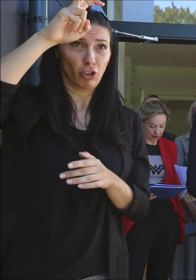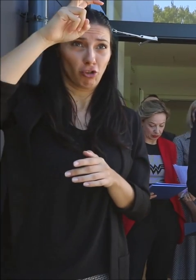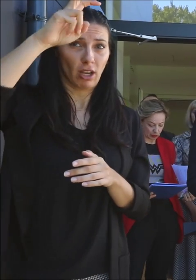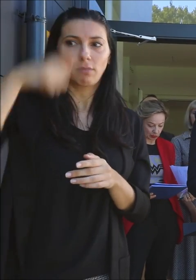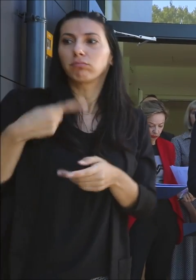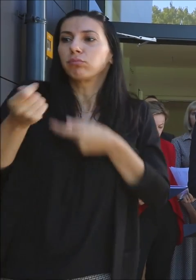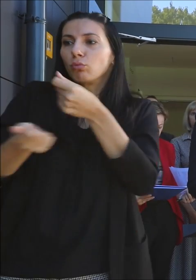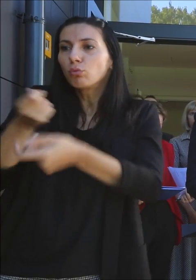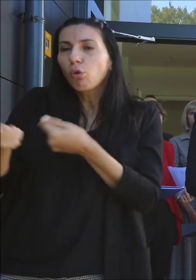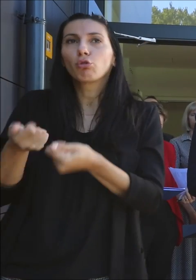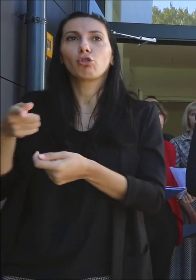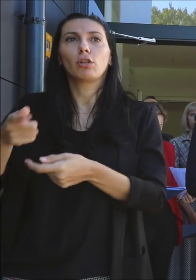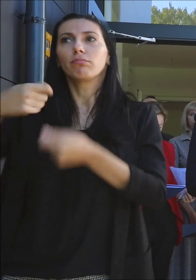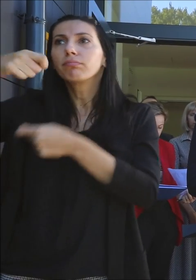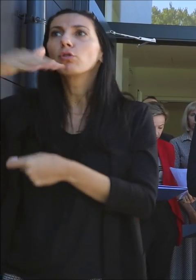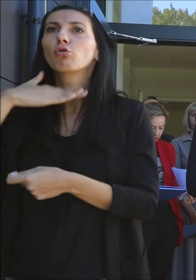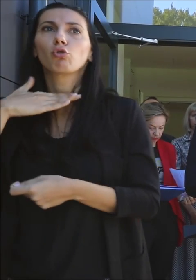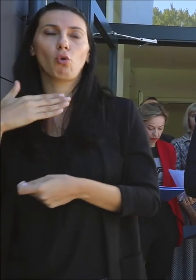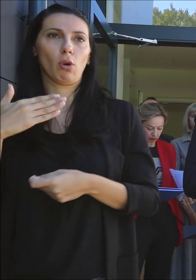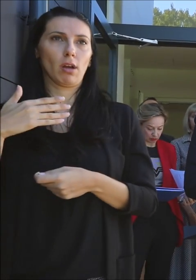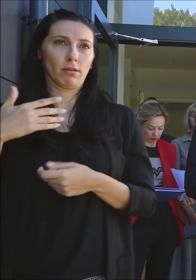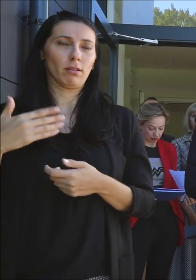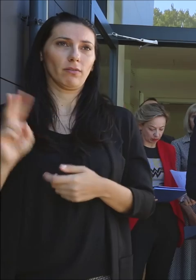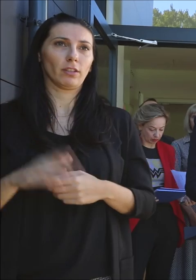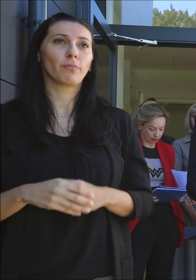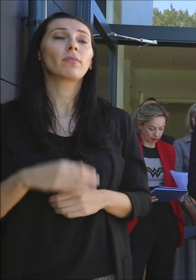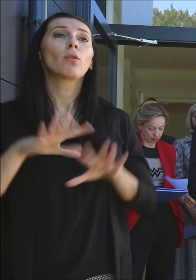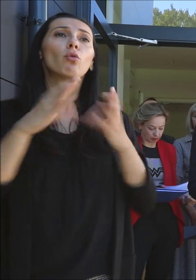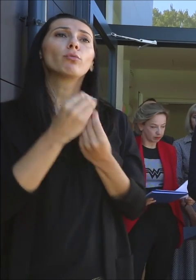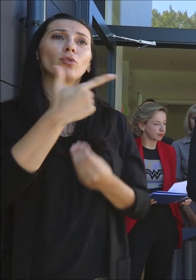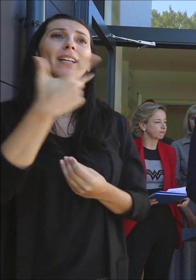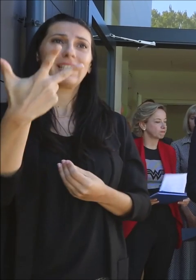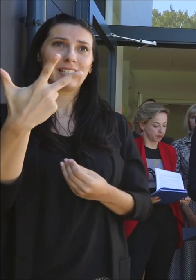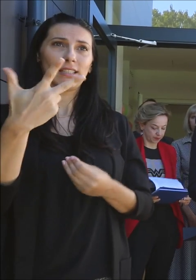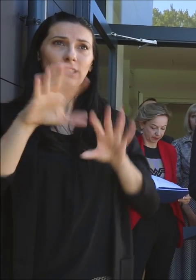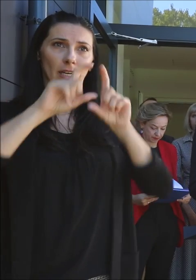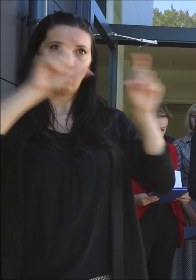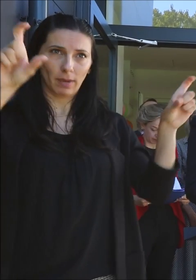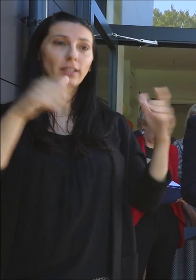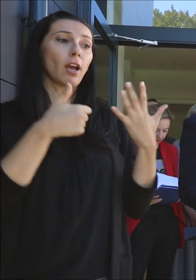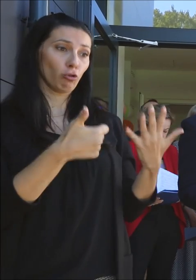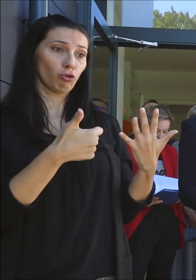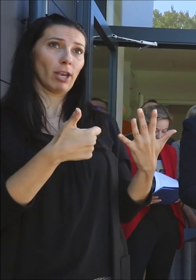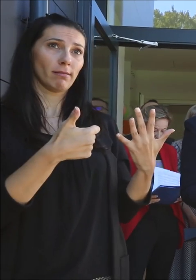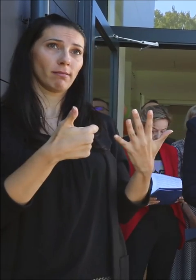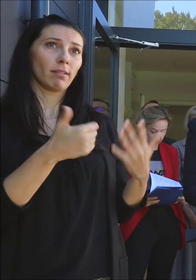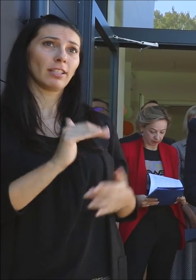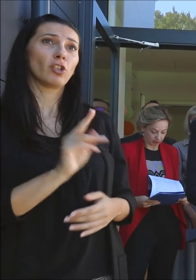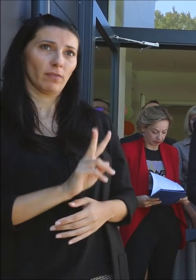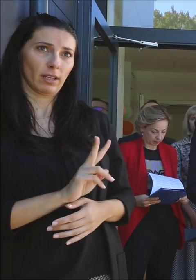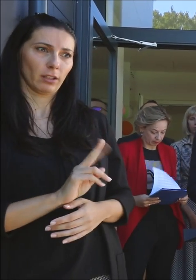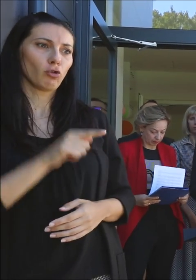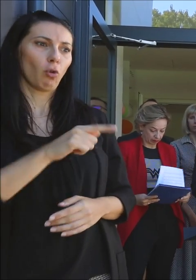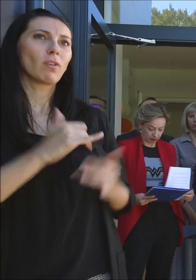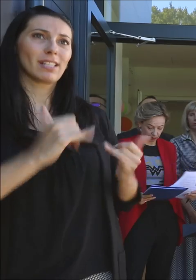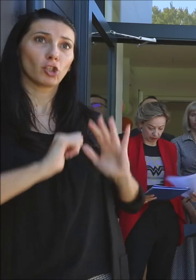škola i vrtića. Konkretno 23 odgojno obrazovni objekta, od toga 6 dječje vrtića, ovo je šesti novi dječje vrtić